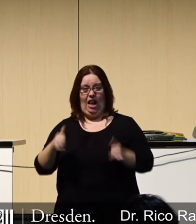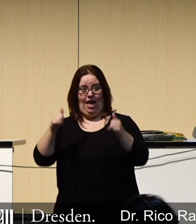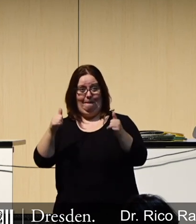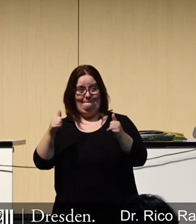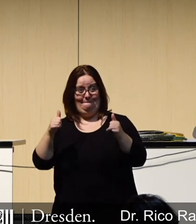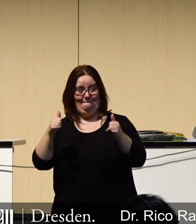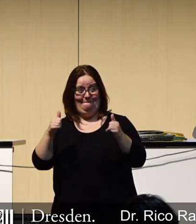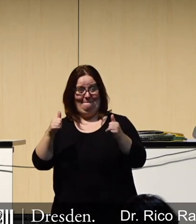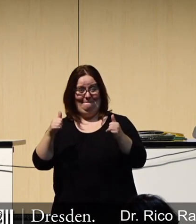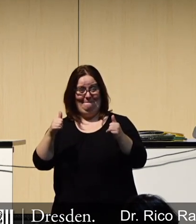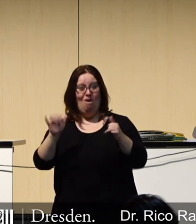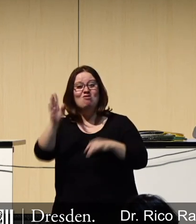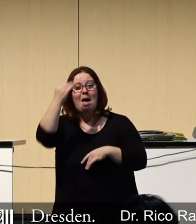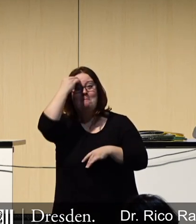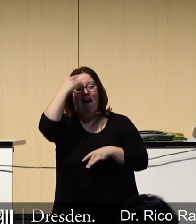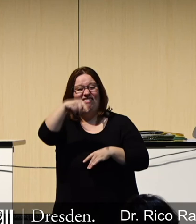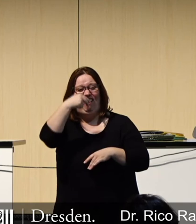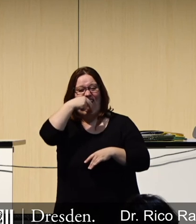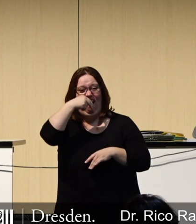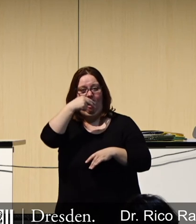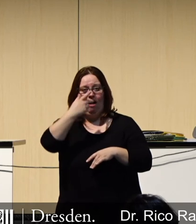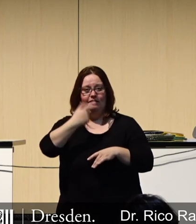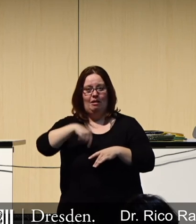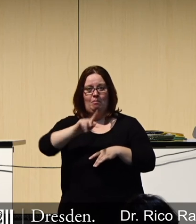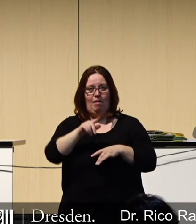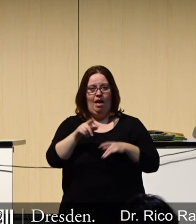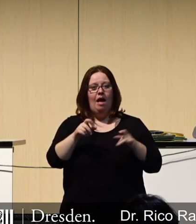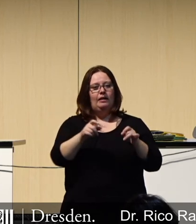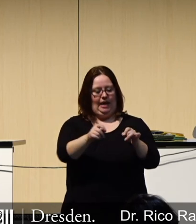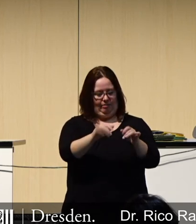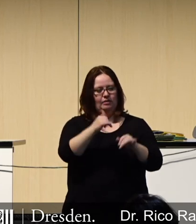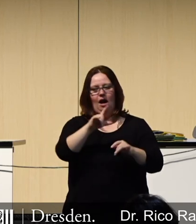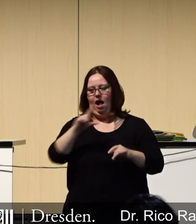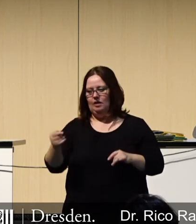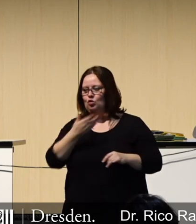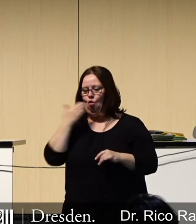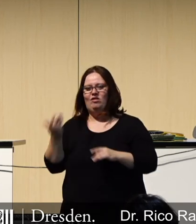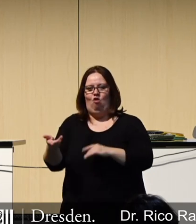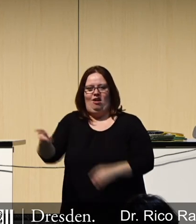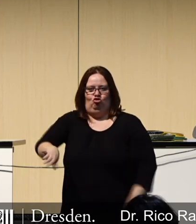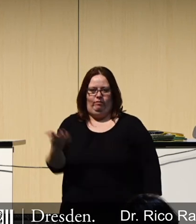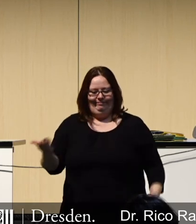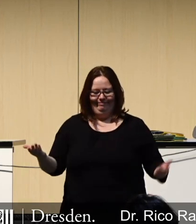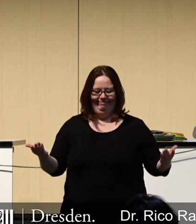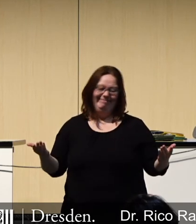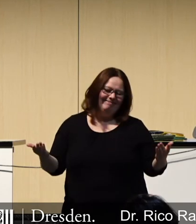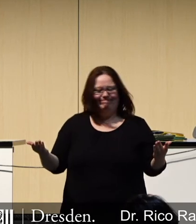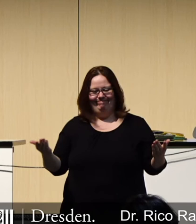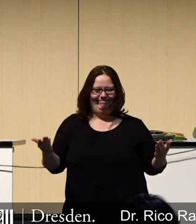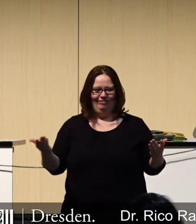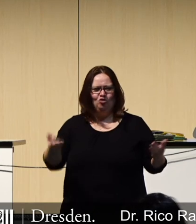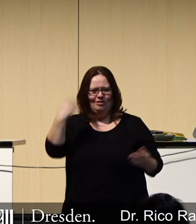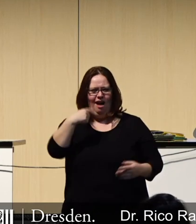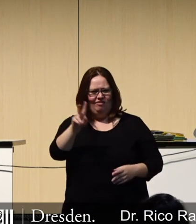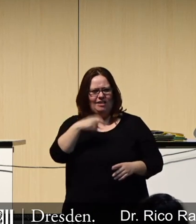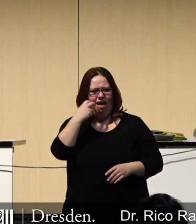Und man hat festgestellt, dass diese Ratten am Ende mehr Krebsfälle hatten, als die Ratten, die eher gestorben sind. Auch das wurde vorher schon mal in